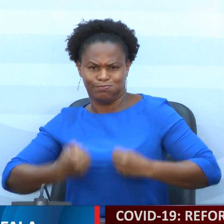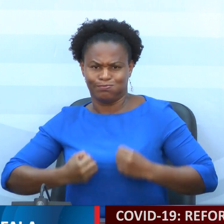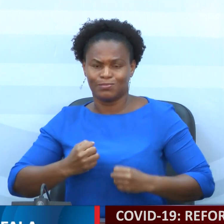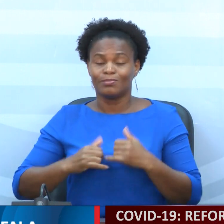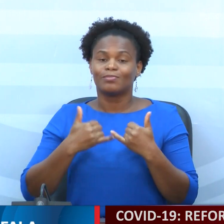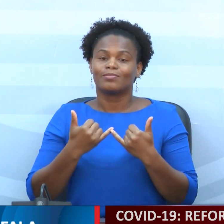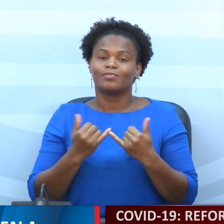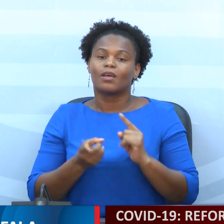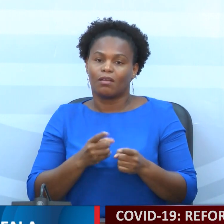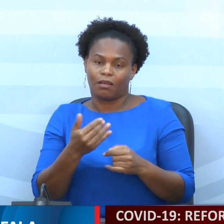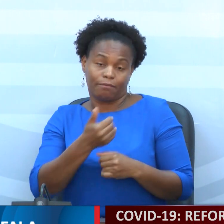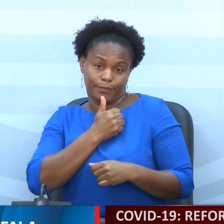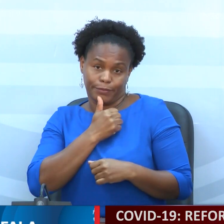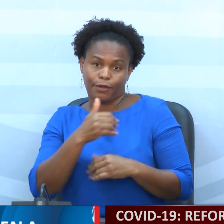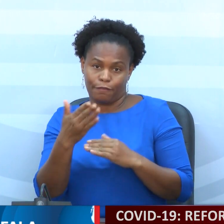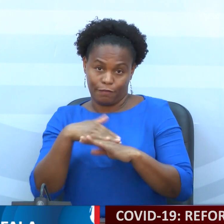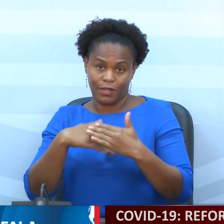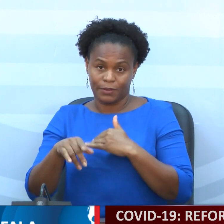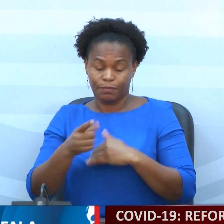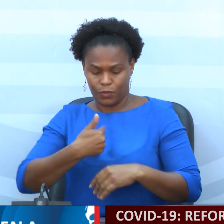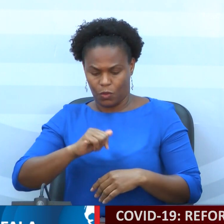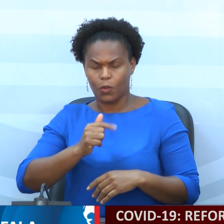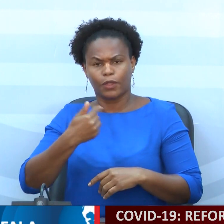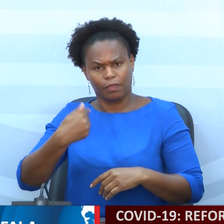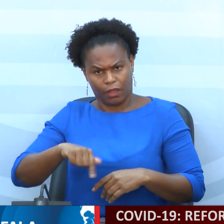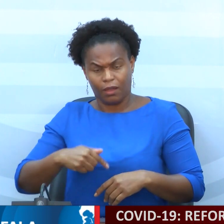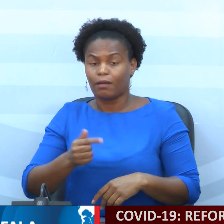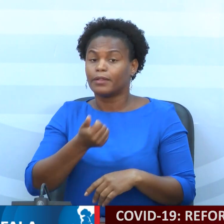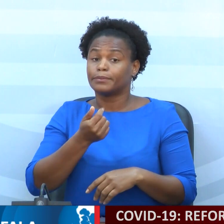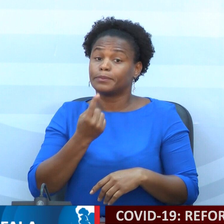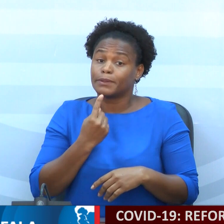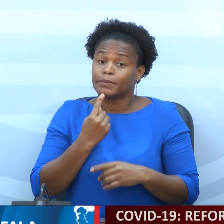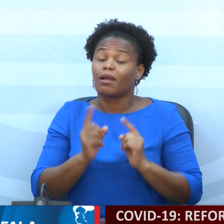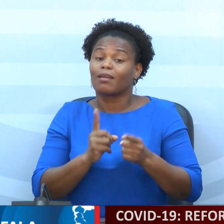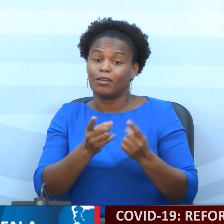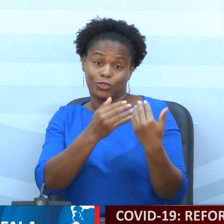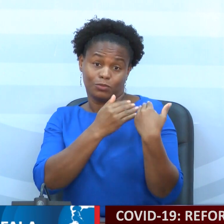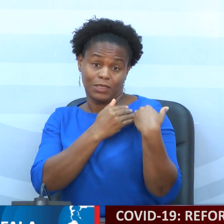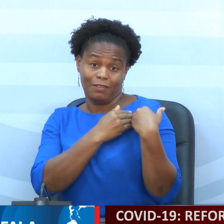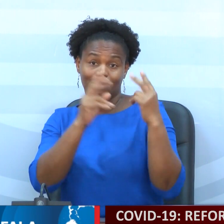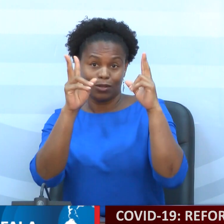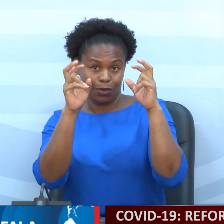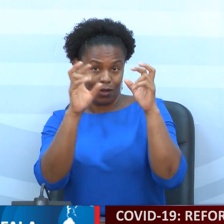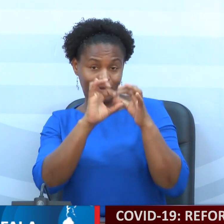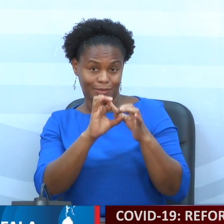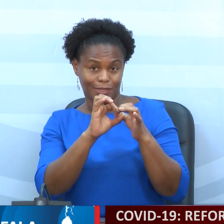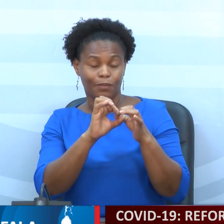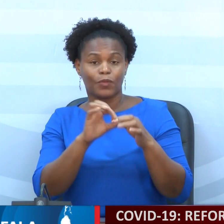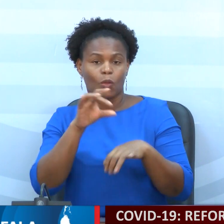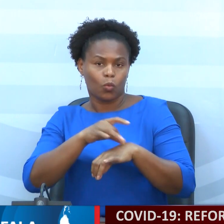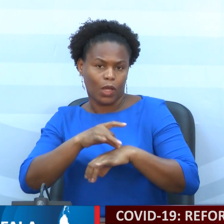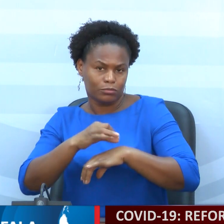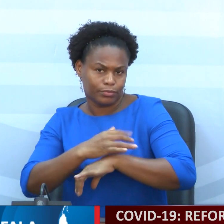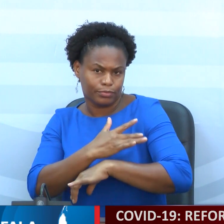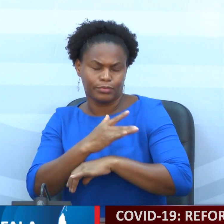se tomou a decisão. Nós temos que perceber que a responsabilidade em relação à infecção